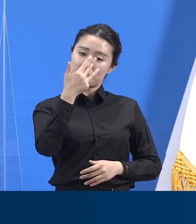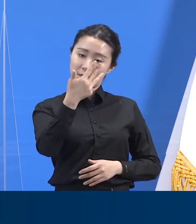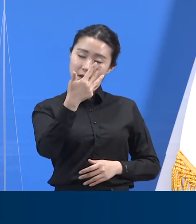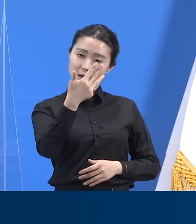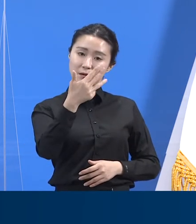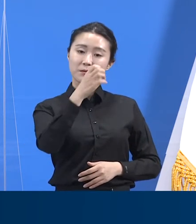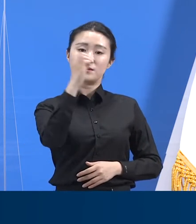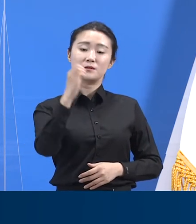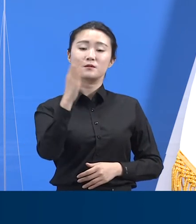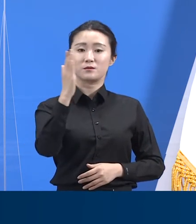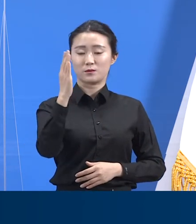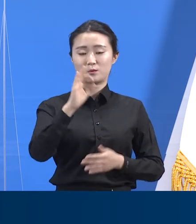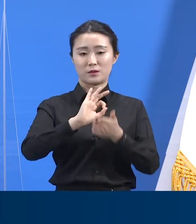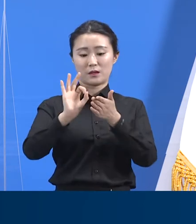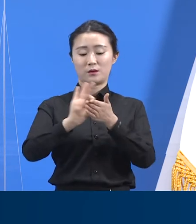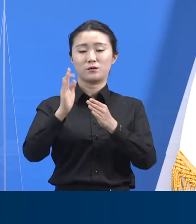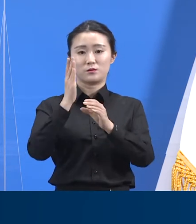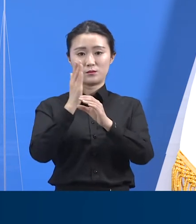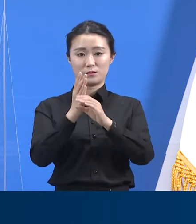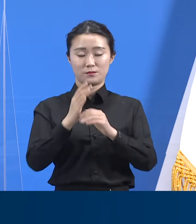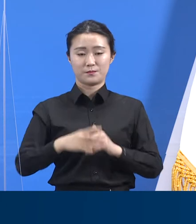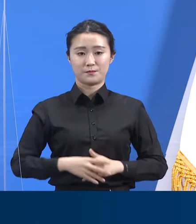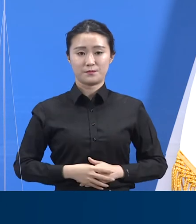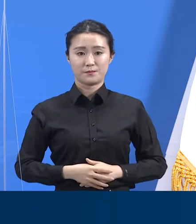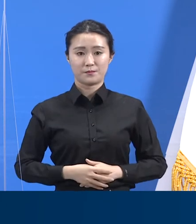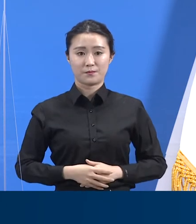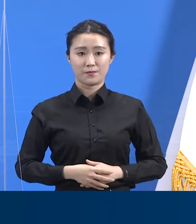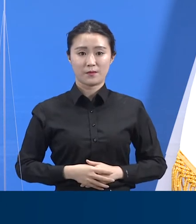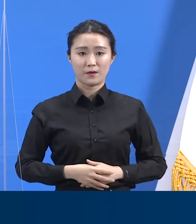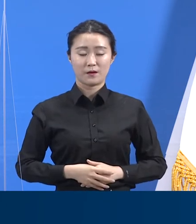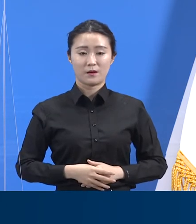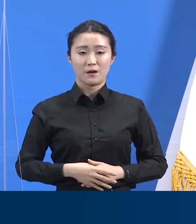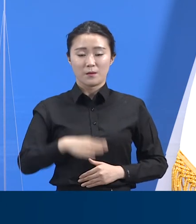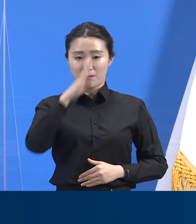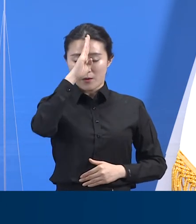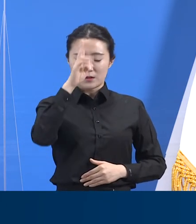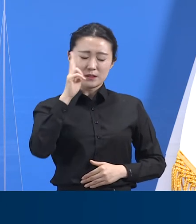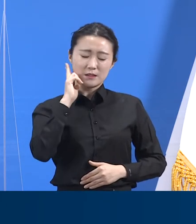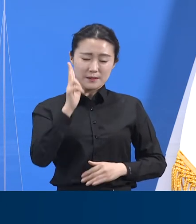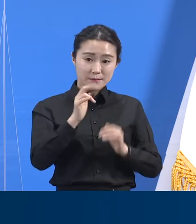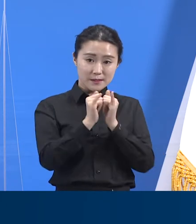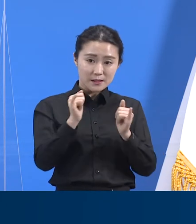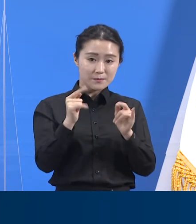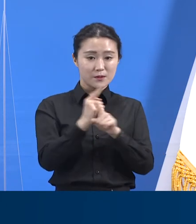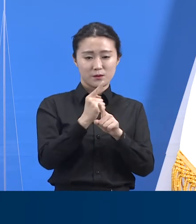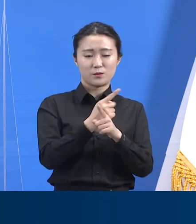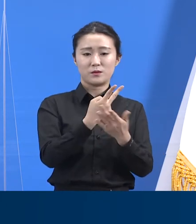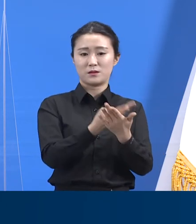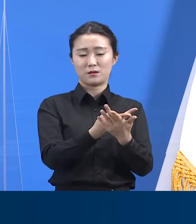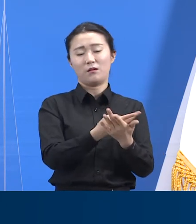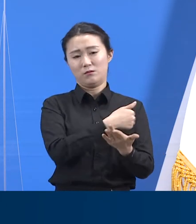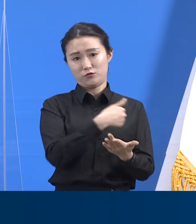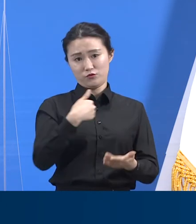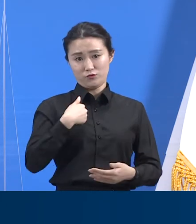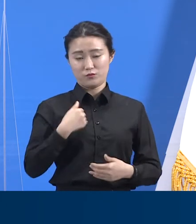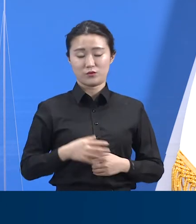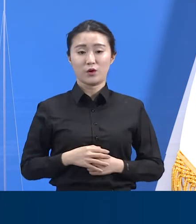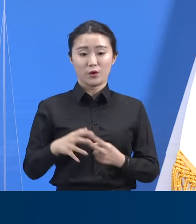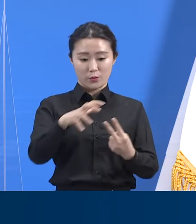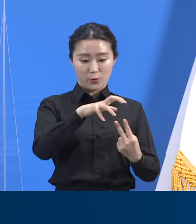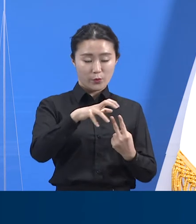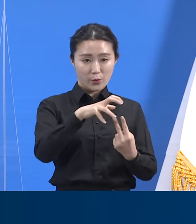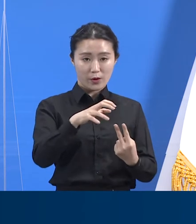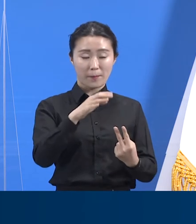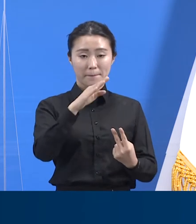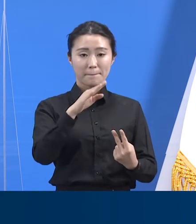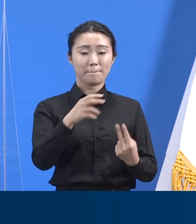%입니다. 중증환자 치료 병상 가동률은 아직 여유가 충분합니다. 요양병원, 요양원의 고령